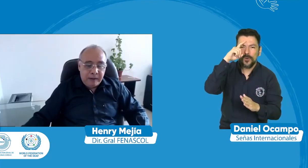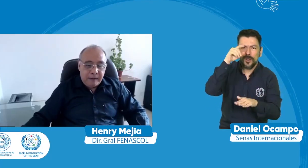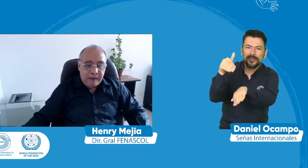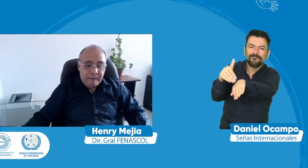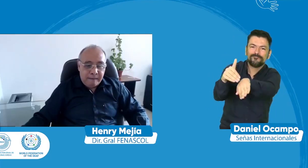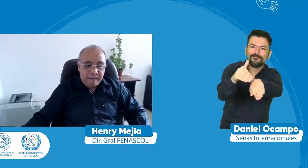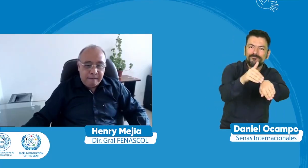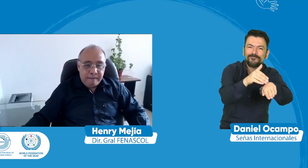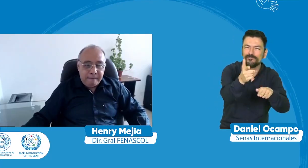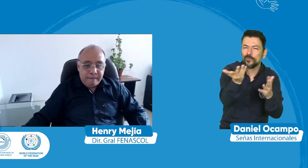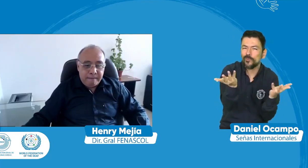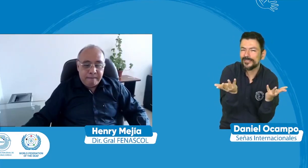nos puede dar